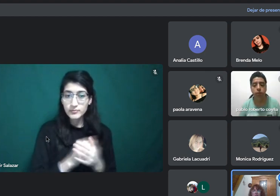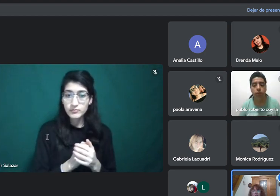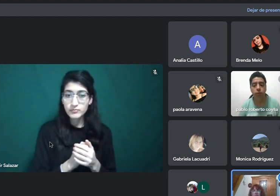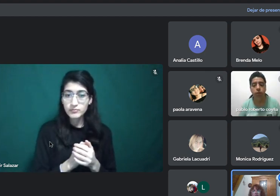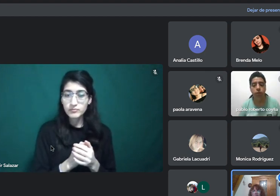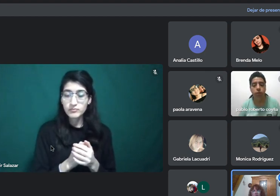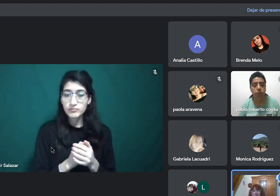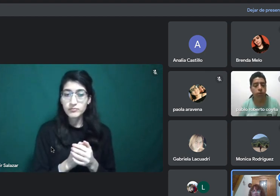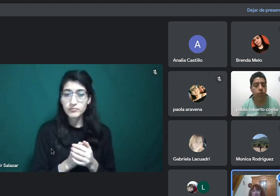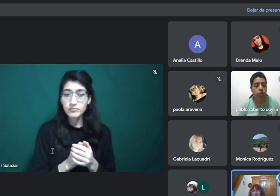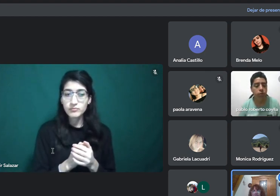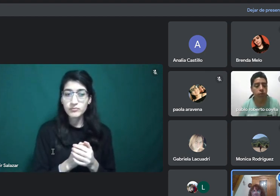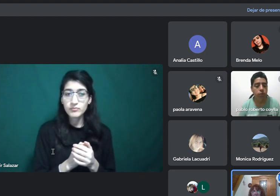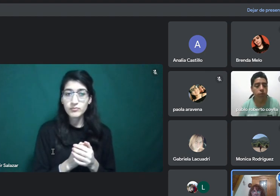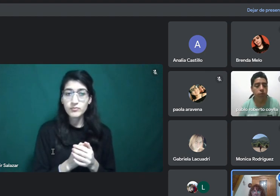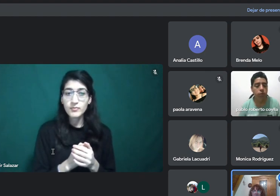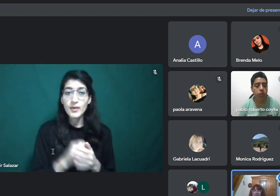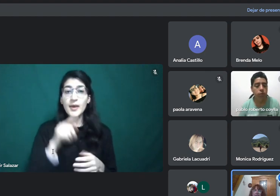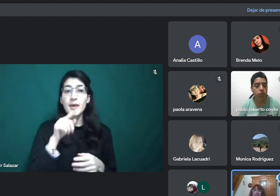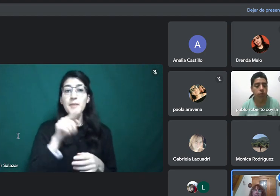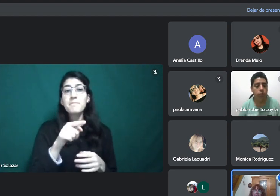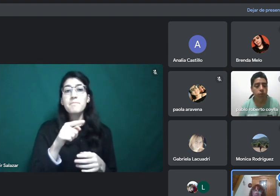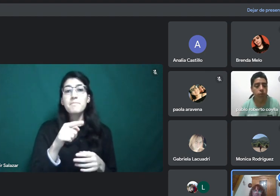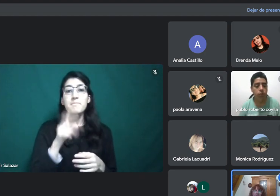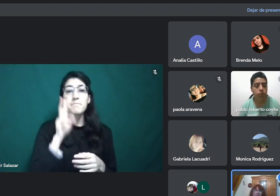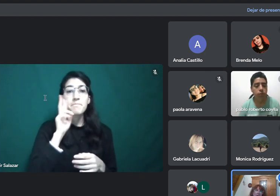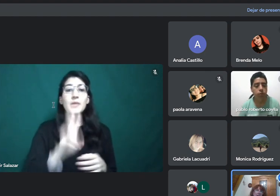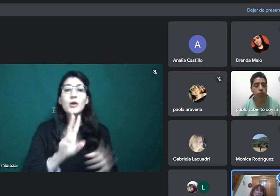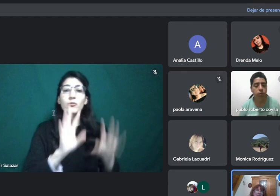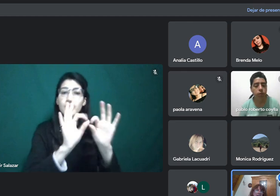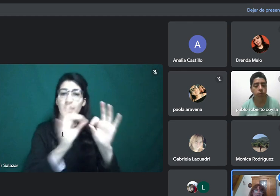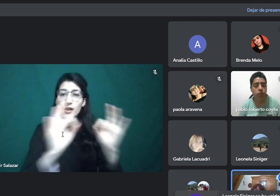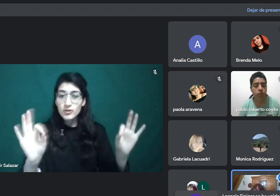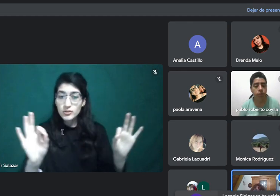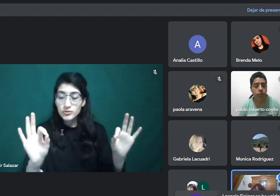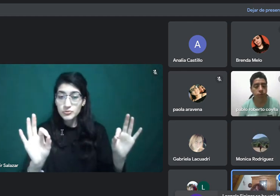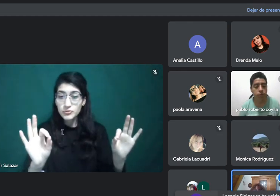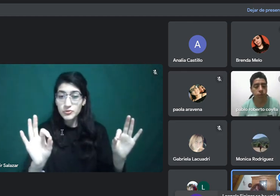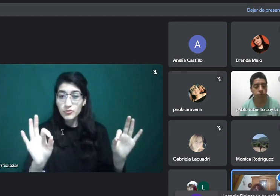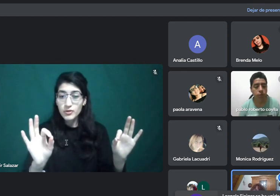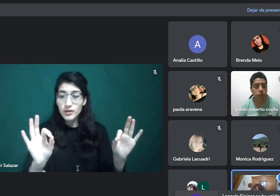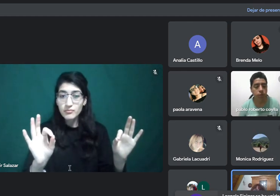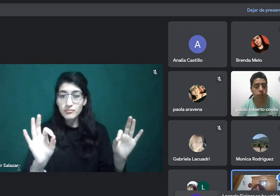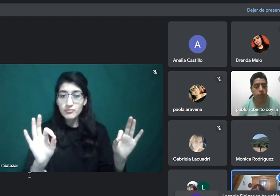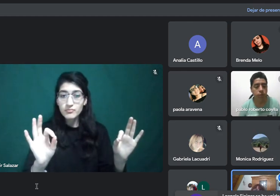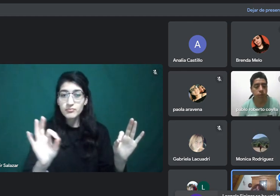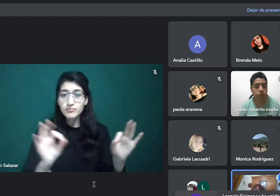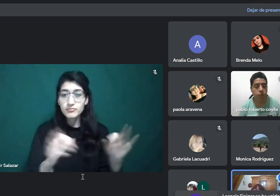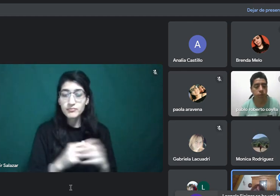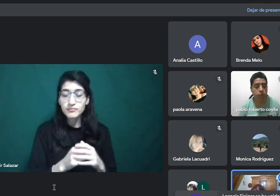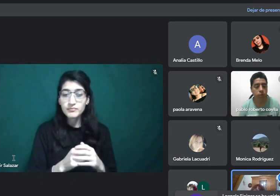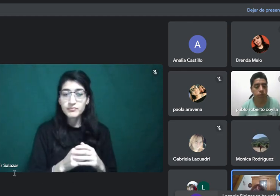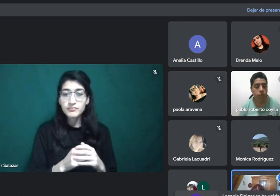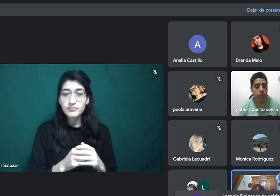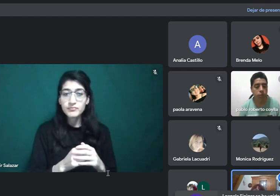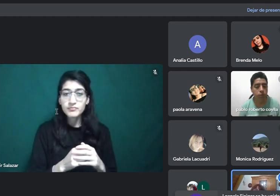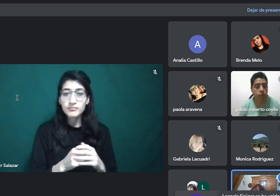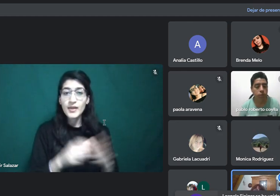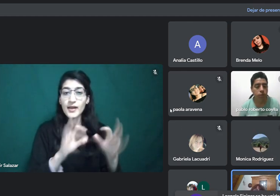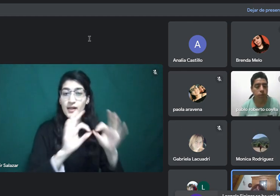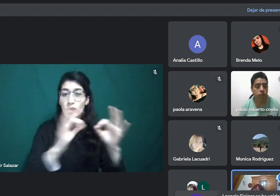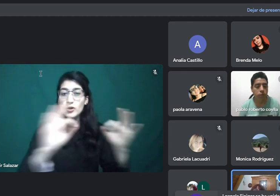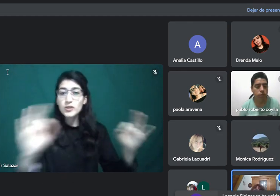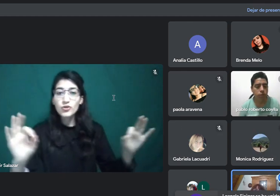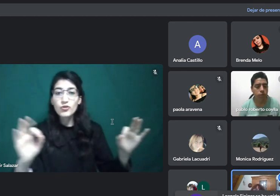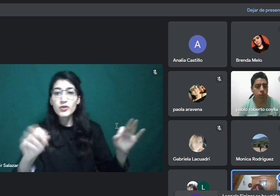las oraciones, o sea, las frases que están, las que tienen que separar en bloques y las que están extraídas para las